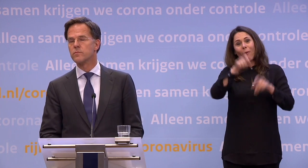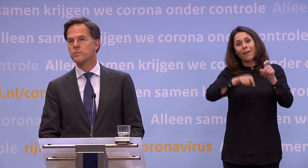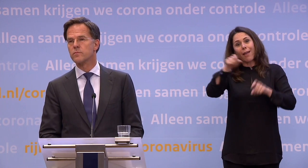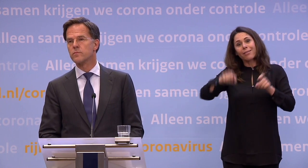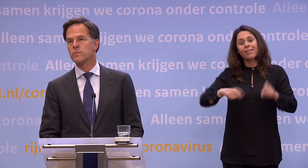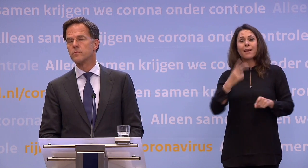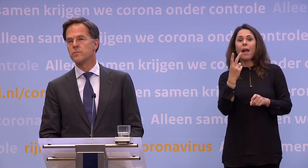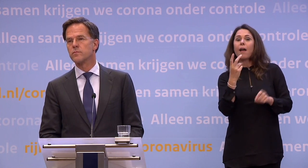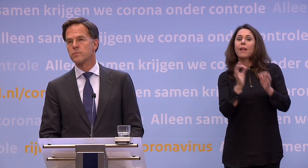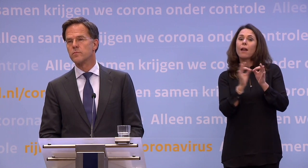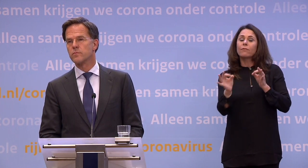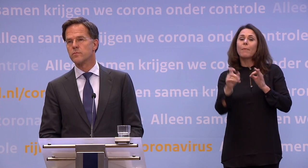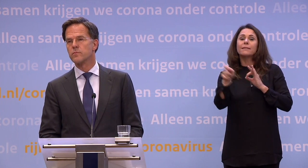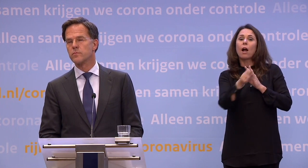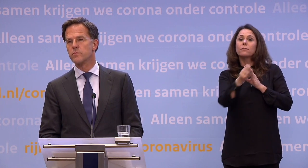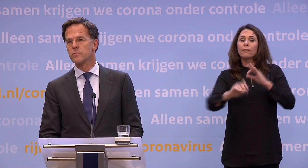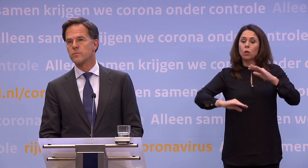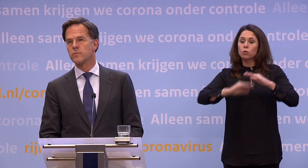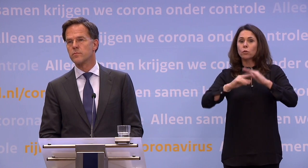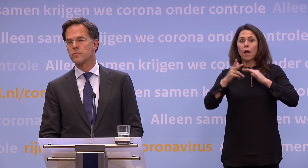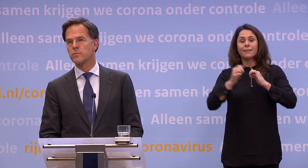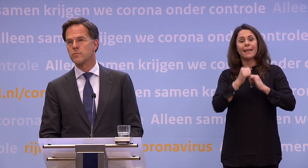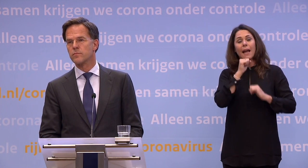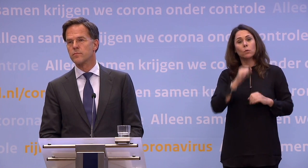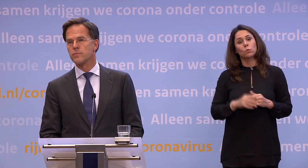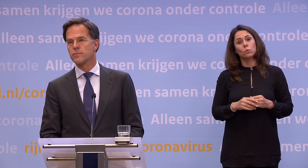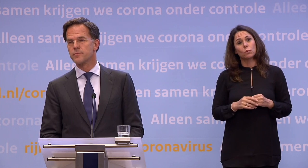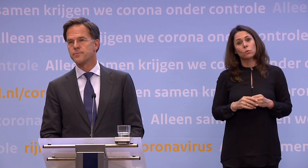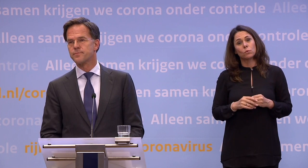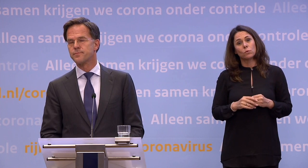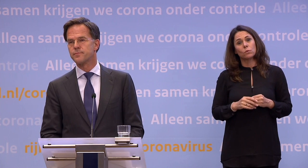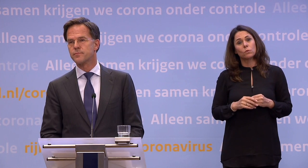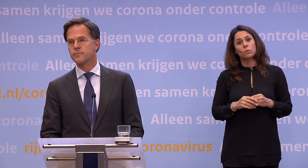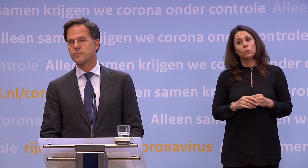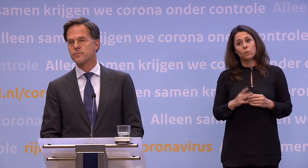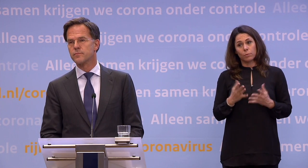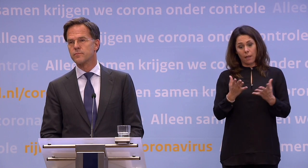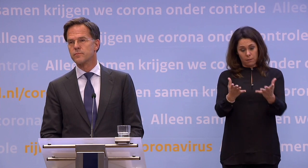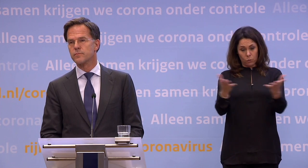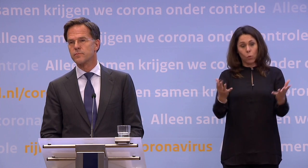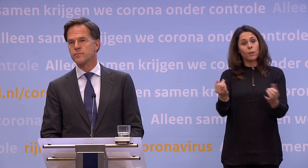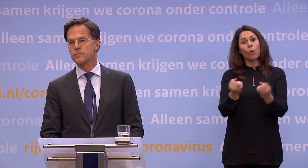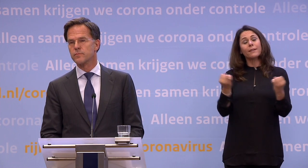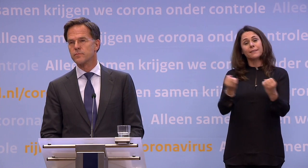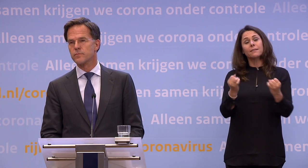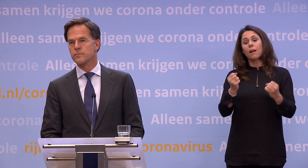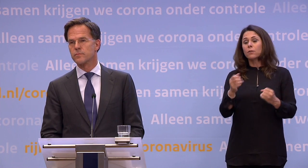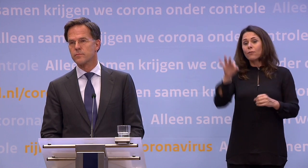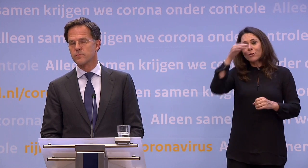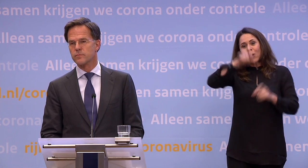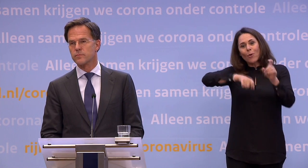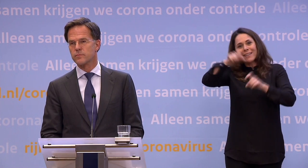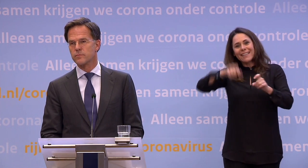afgeschaft tot 18 jaar. Dan is er toch alle ruimte voor dit soort organisaties om voor scholieren...